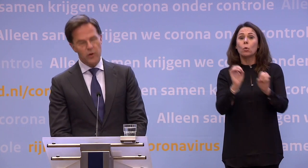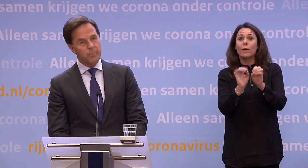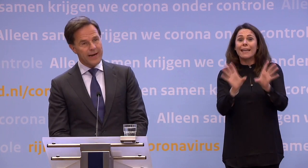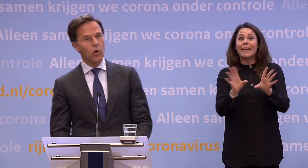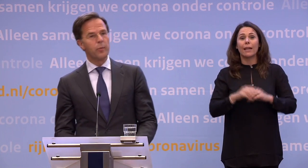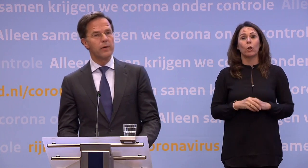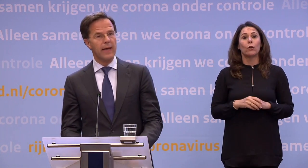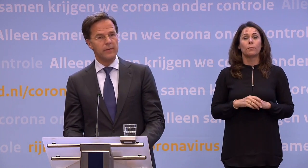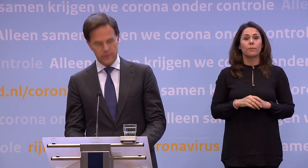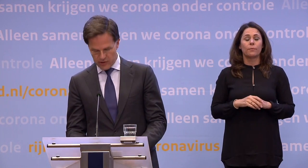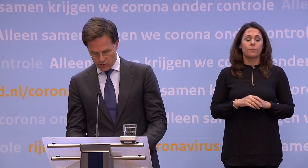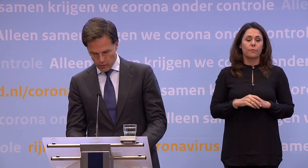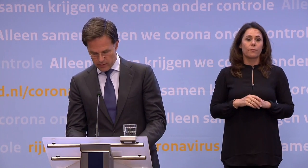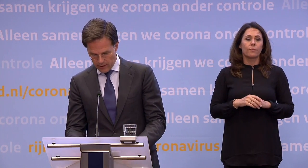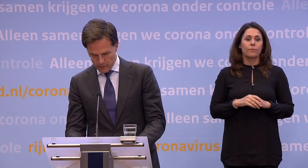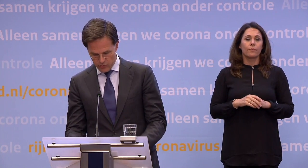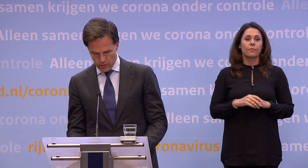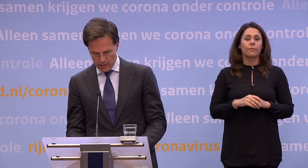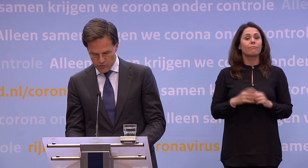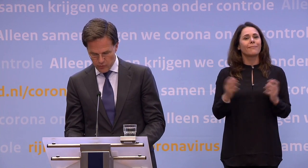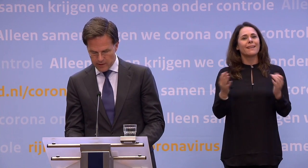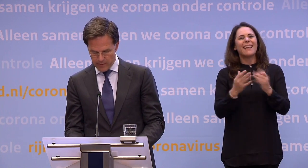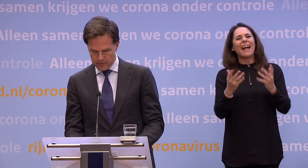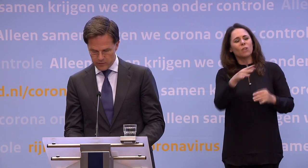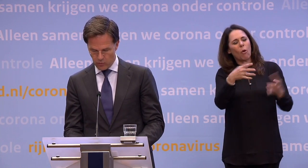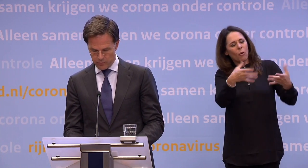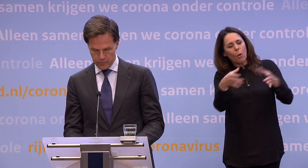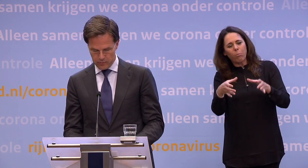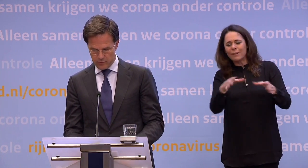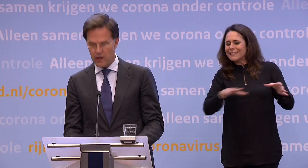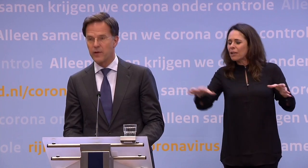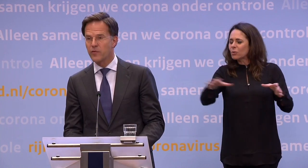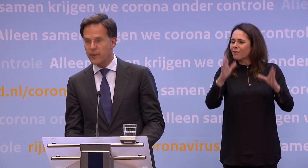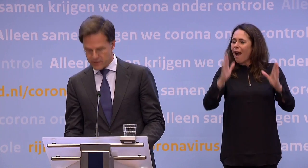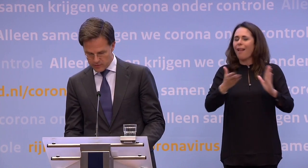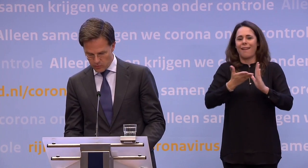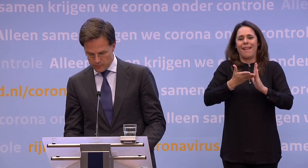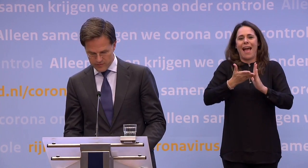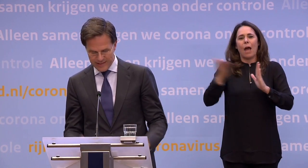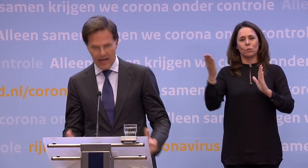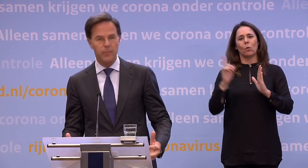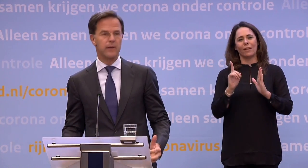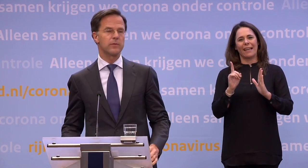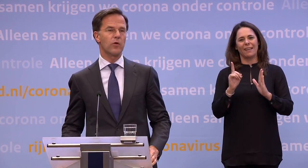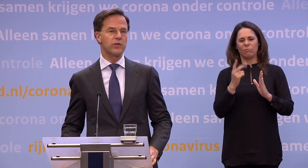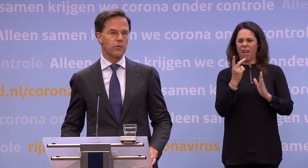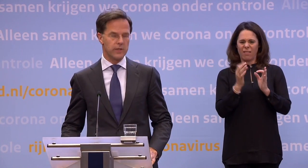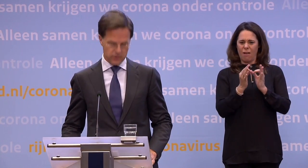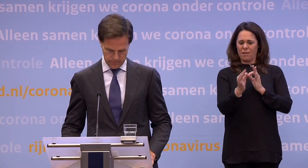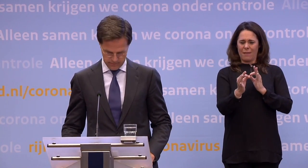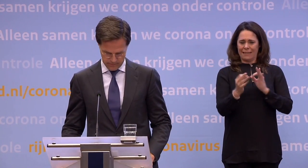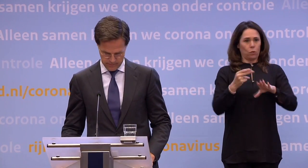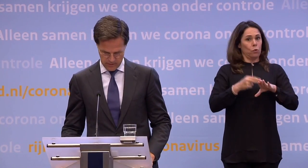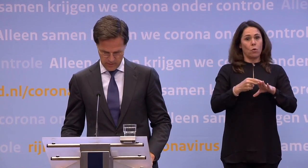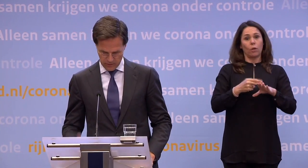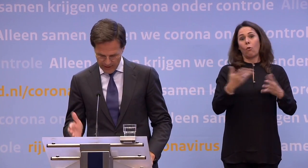Voor een paar groepen en sectoren hadden we natuurlijk al een uitzondering gemaakt... ...op de anderhalve meter omdat het niet haalbaar of niet nodig